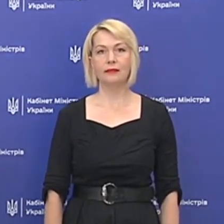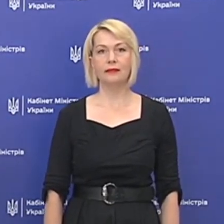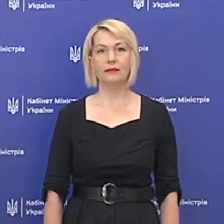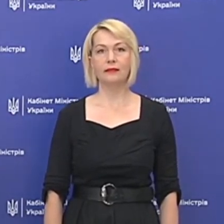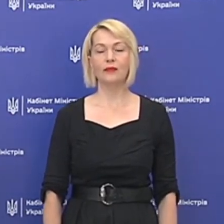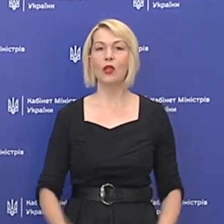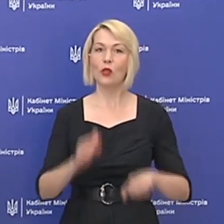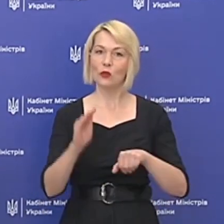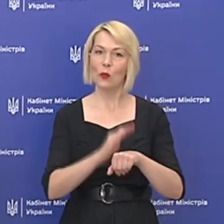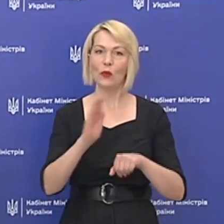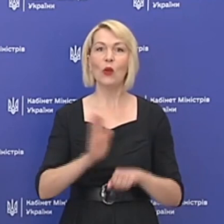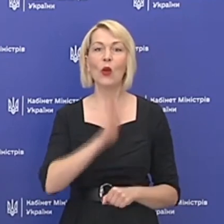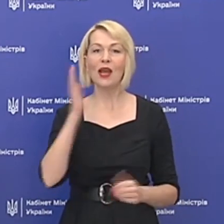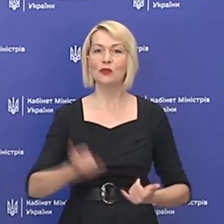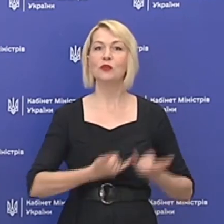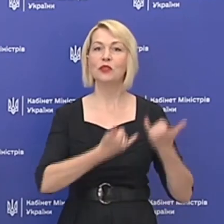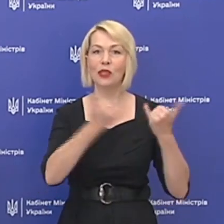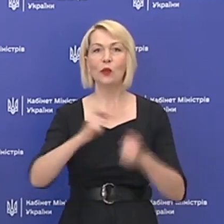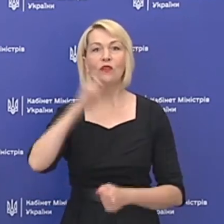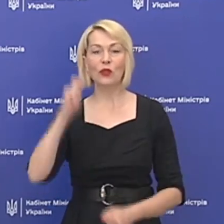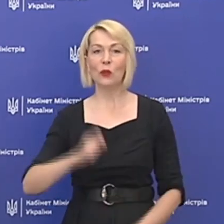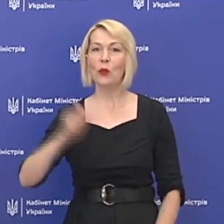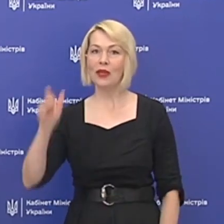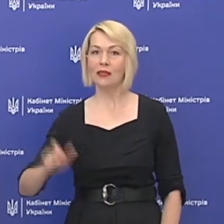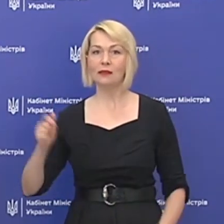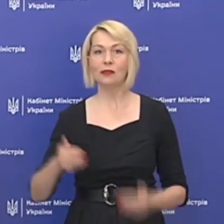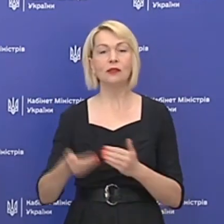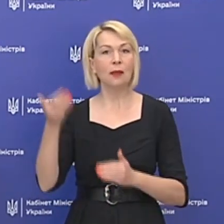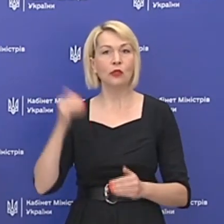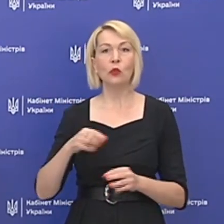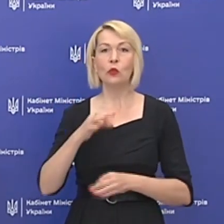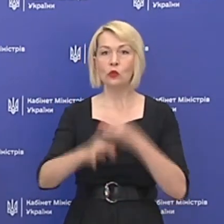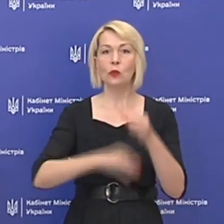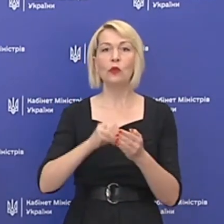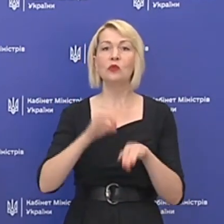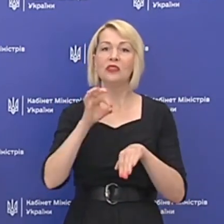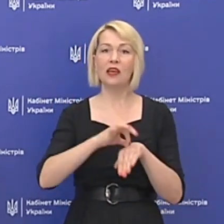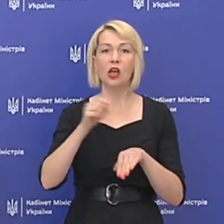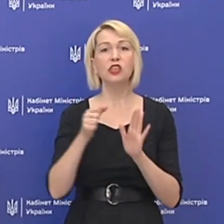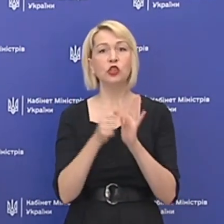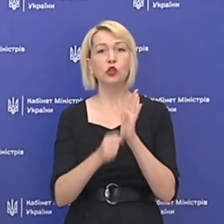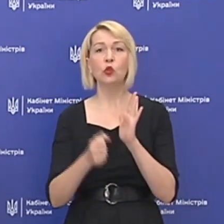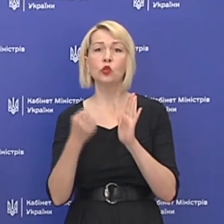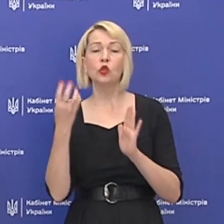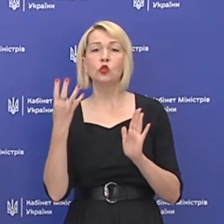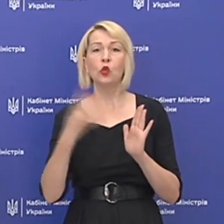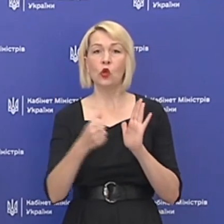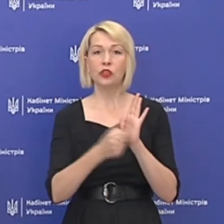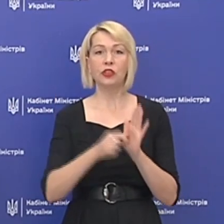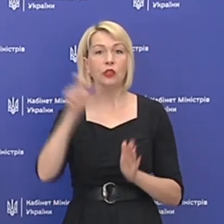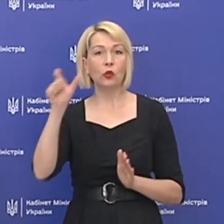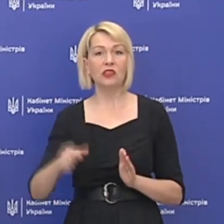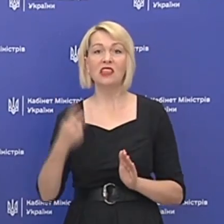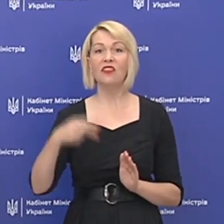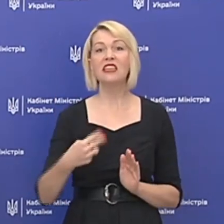Доброго ранку, шановні українці! За минулу добу захворіло 646 осіб, з